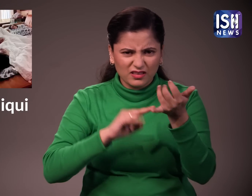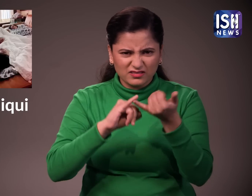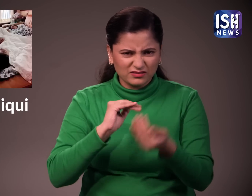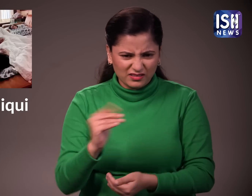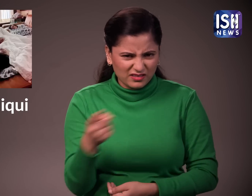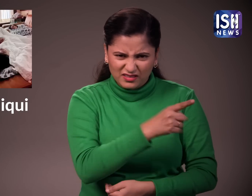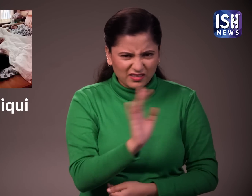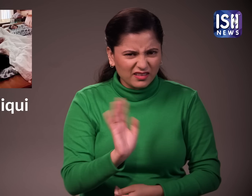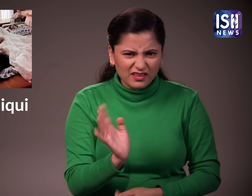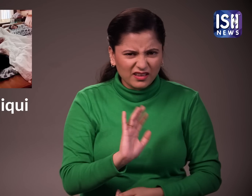बेटा नहीं है